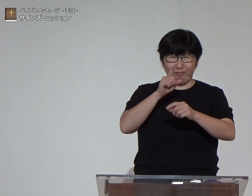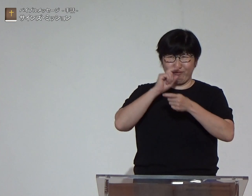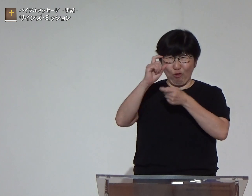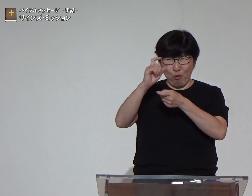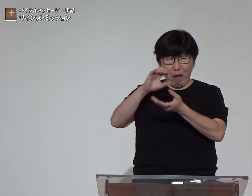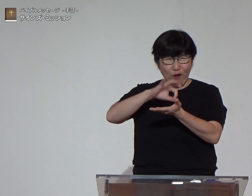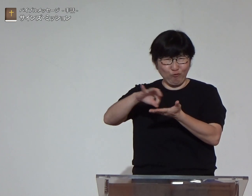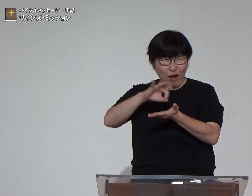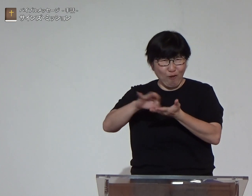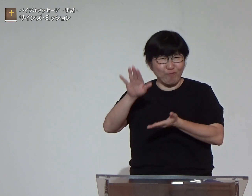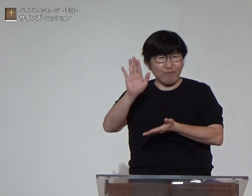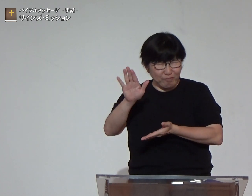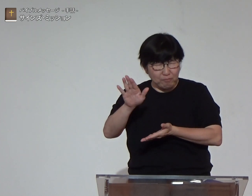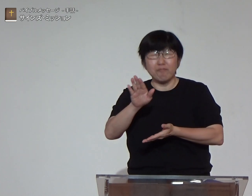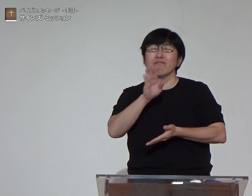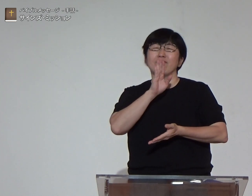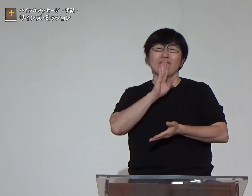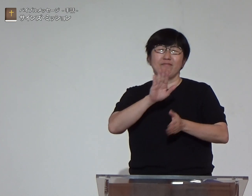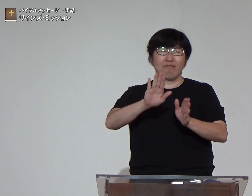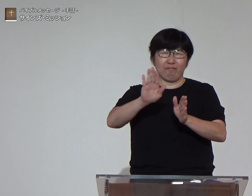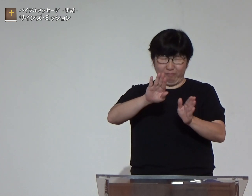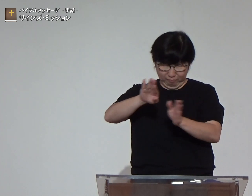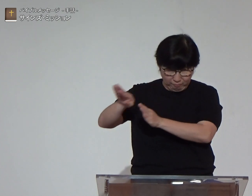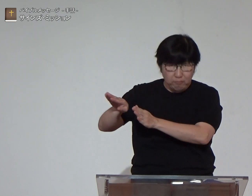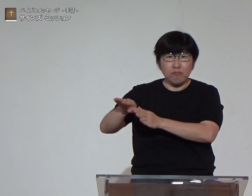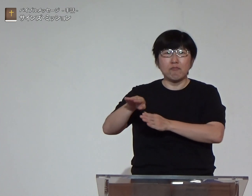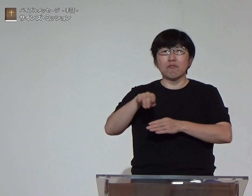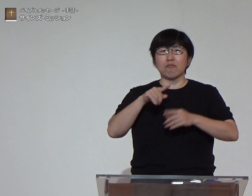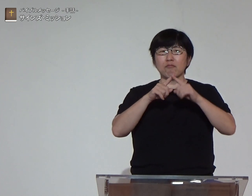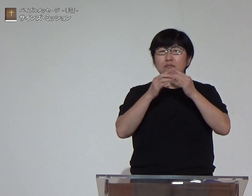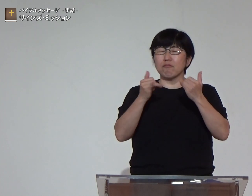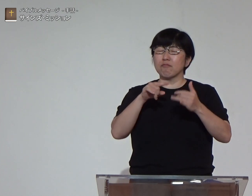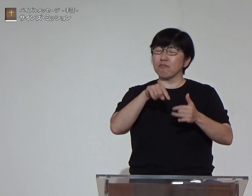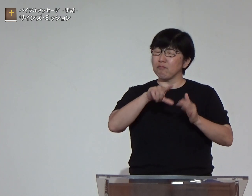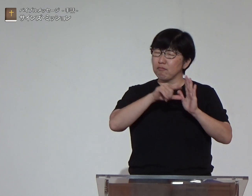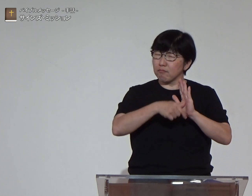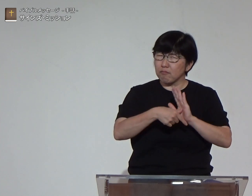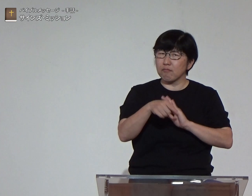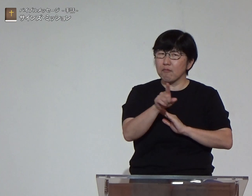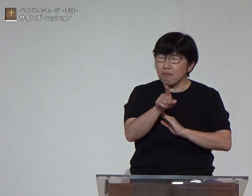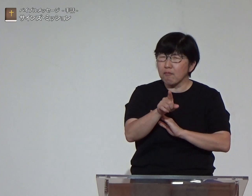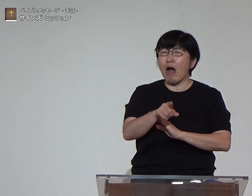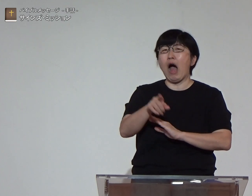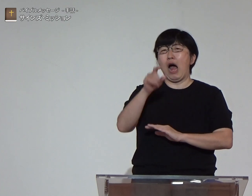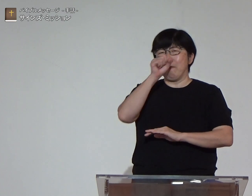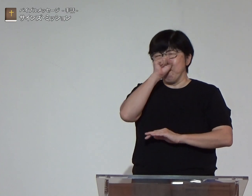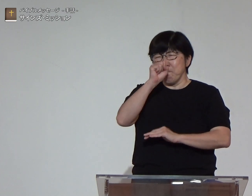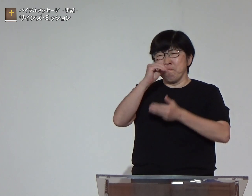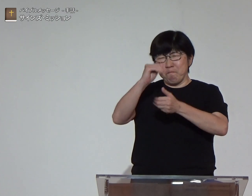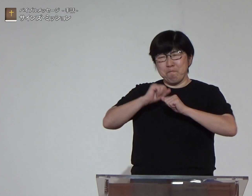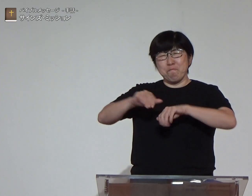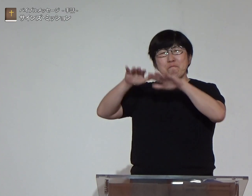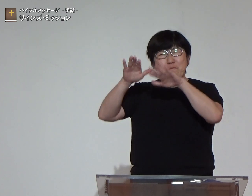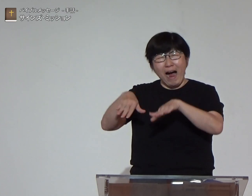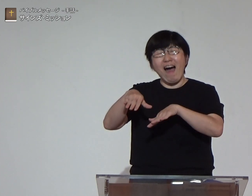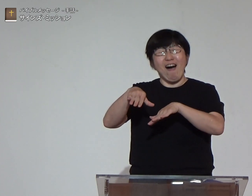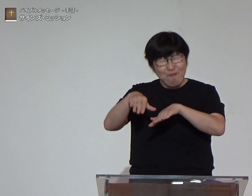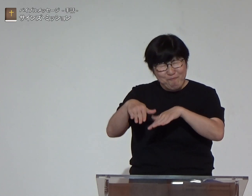言うと罰が当たると使いますよね実際はそうではありませんクリスチャンの場合どう